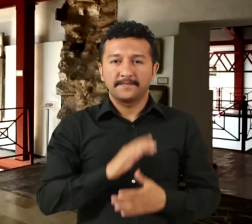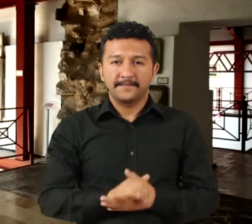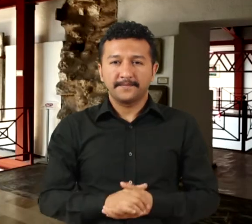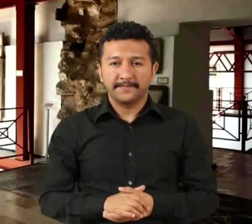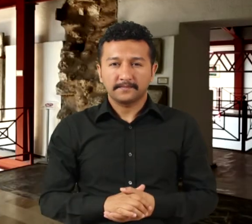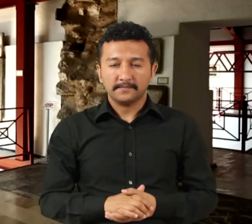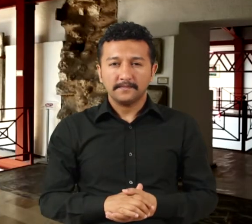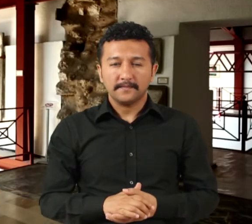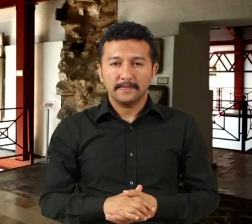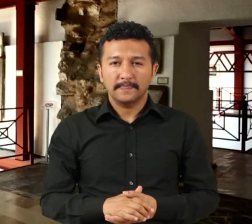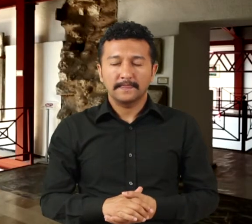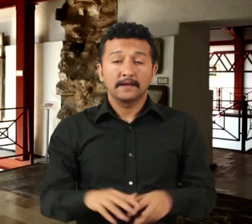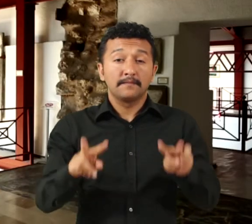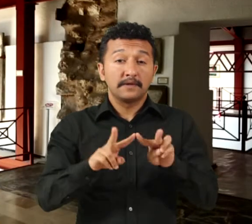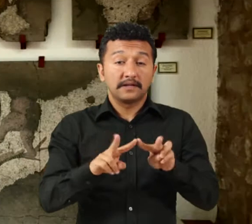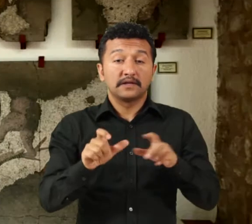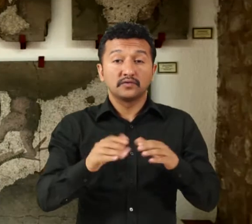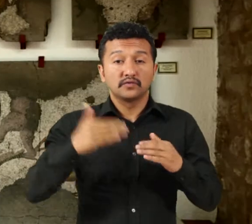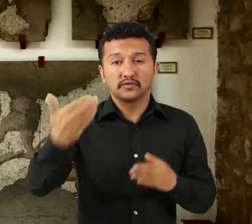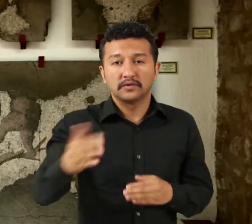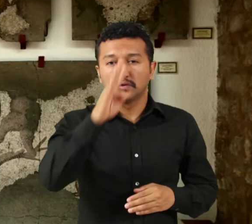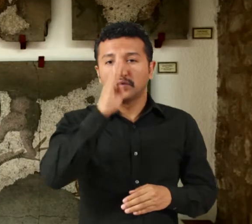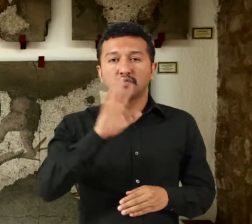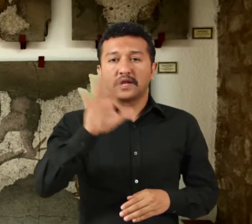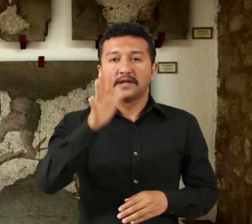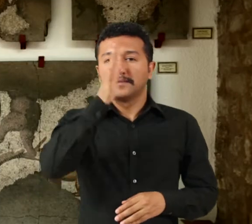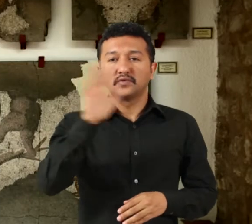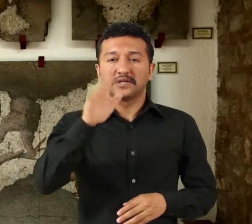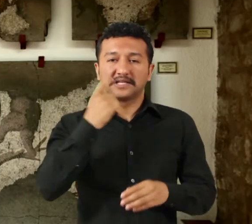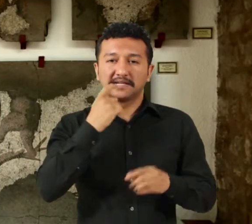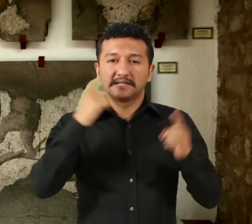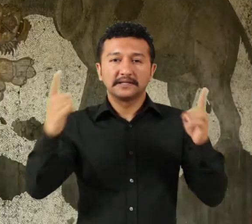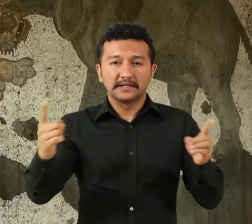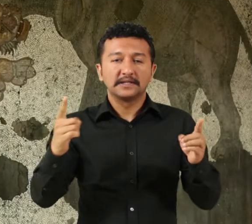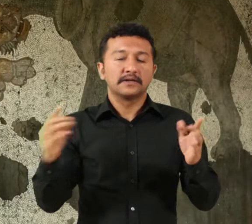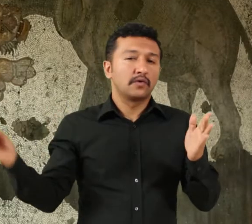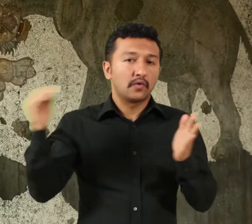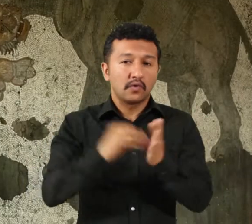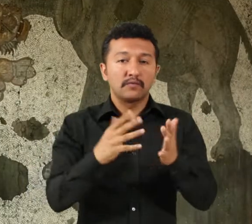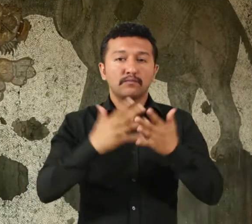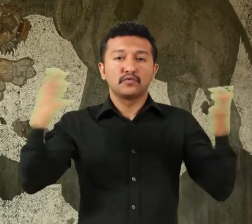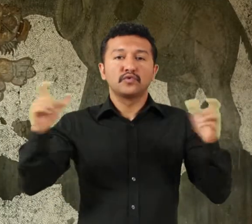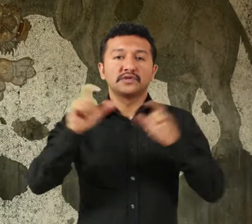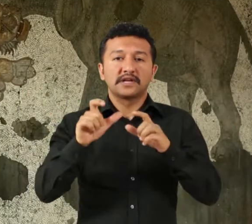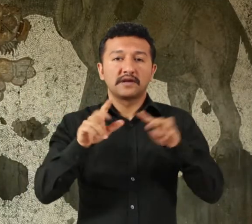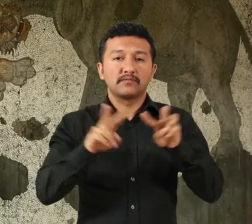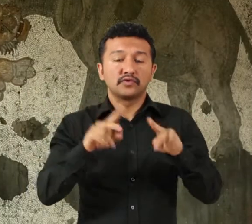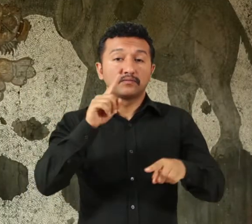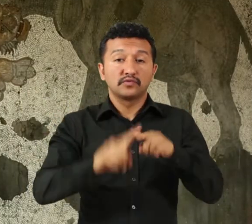M.S. 450-550 yılları arasına tarihlenen Büyük Saray Mozaikleri Müzesi'nde sergilenen